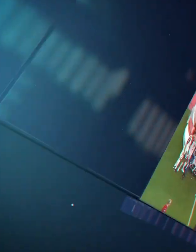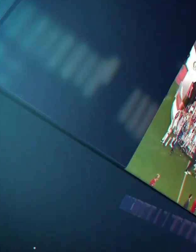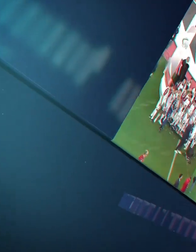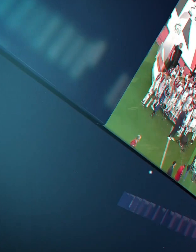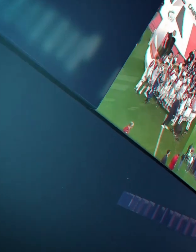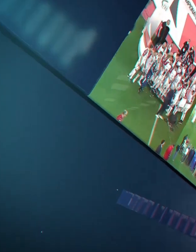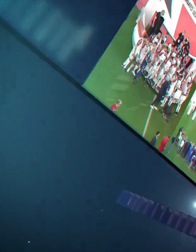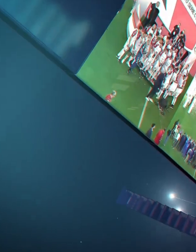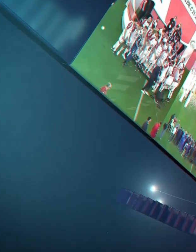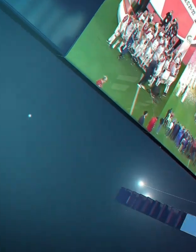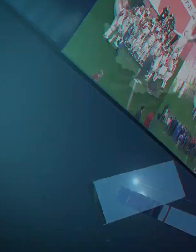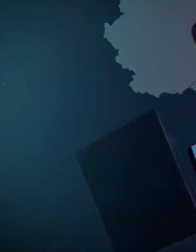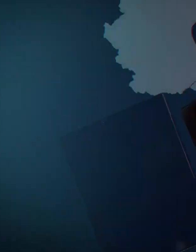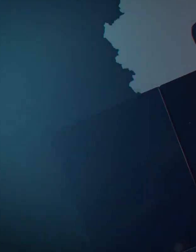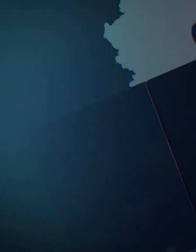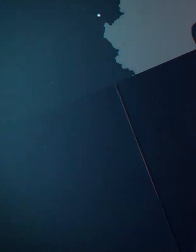Musica